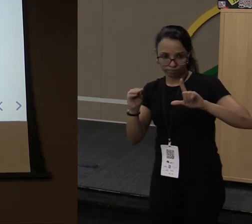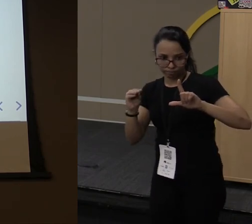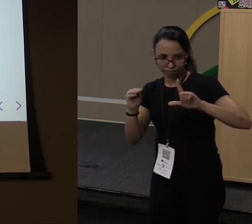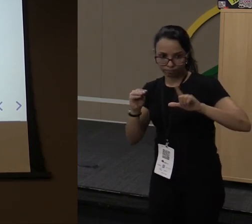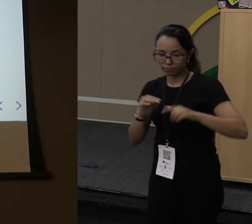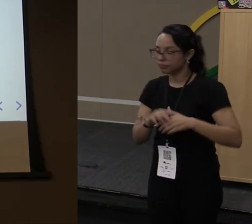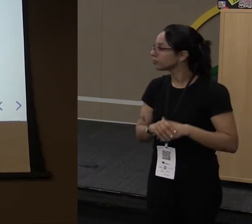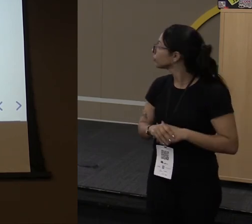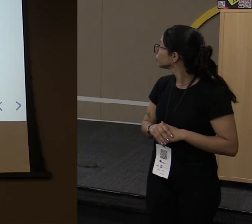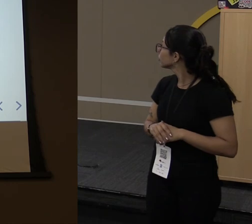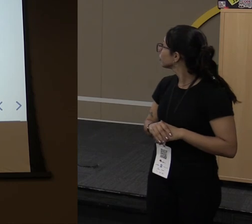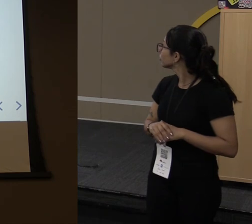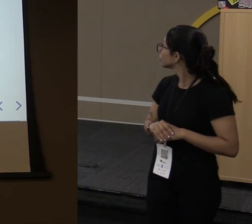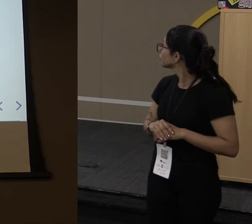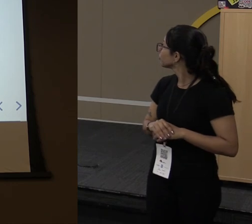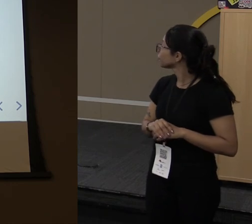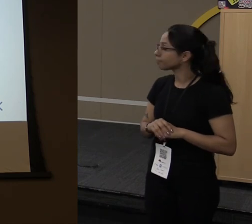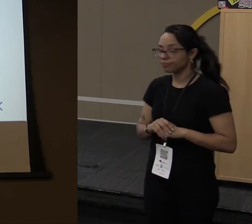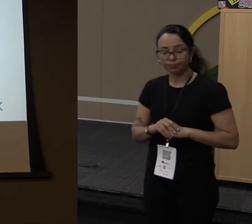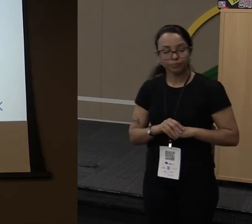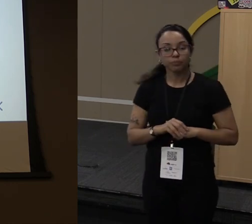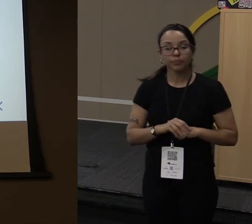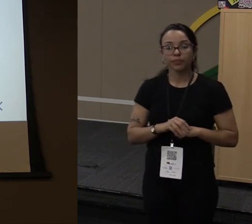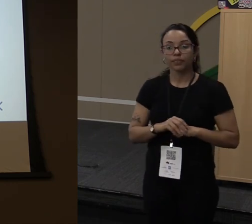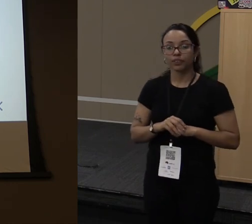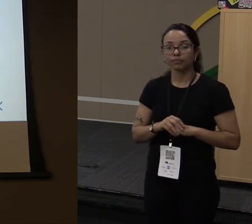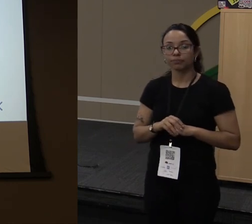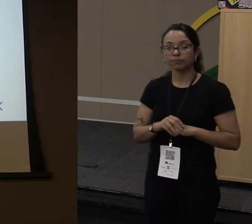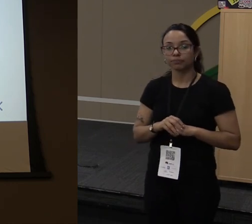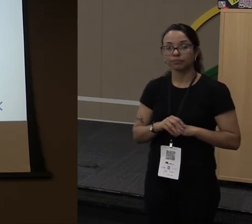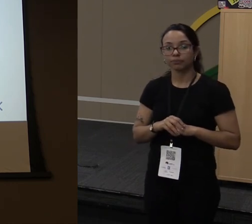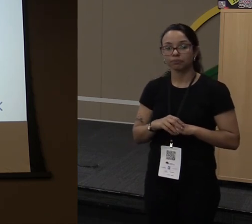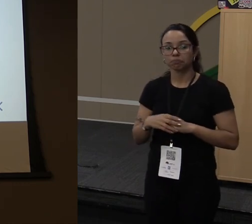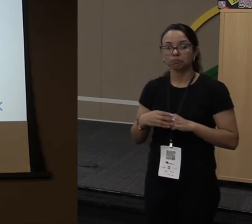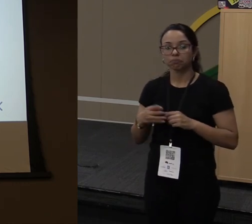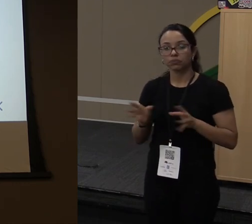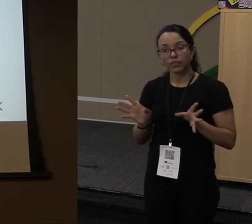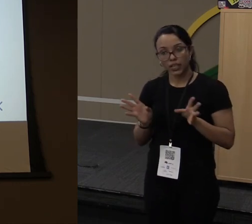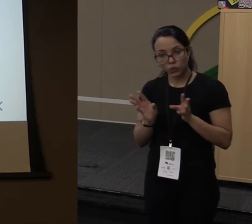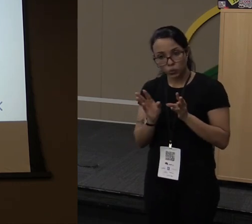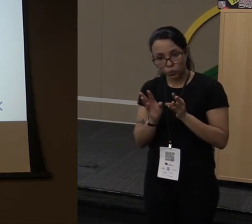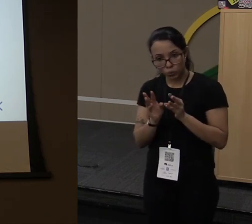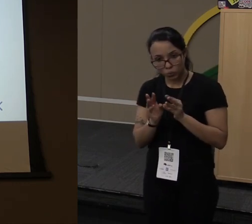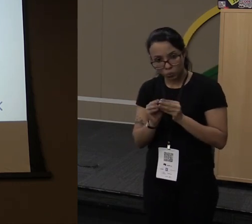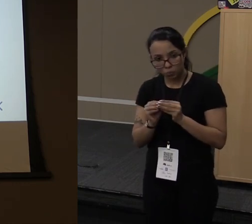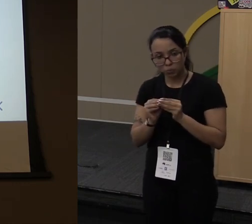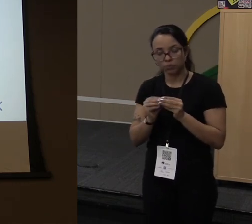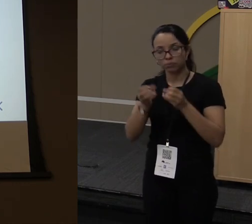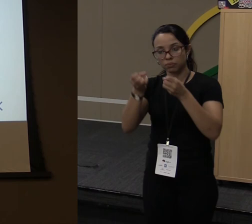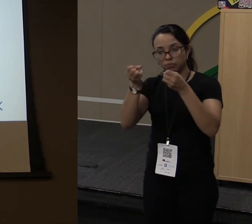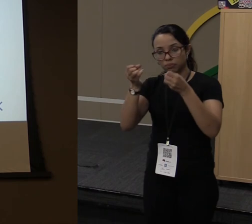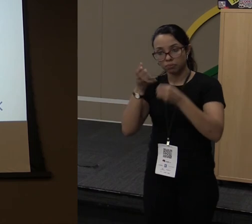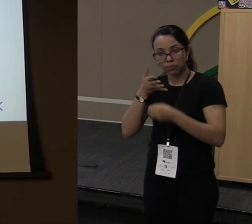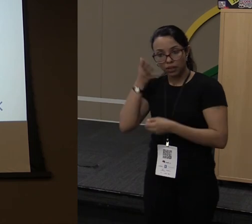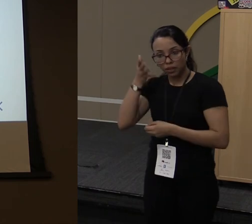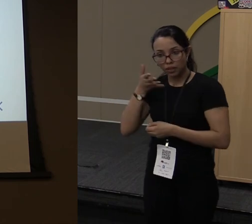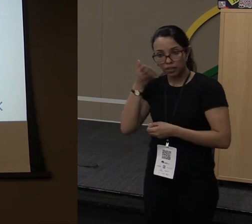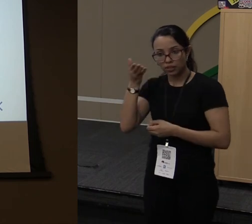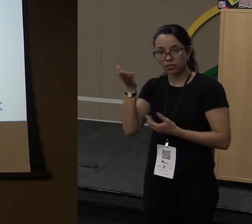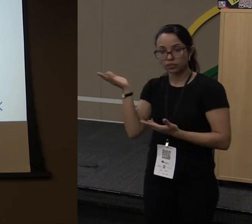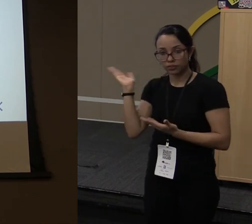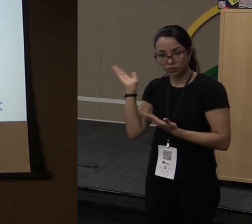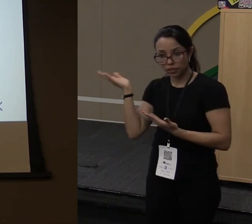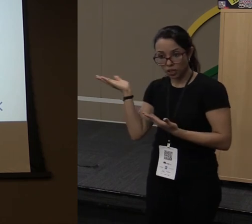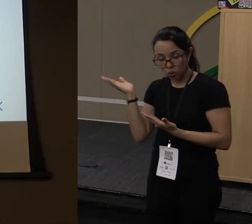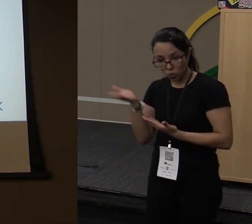Bom, gente. Basicamente era isso que eu tinha pra falar pra vocês. Então, levem isso